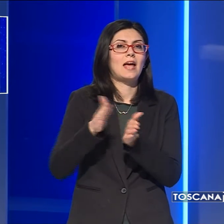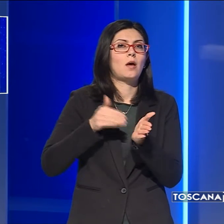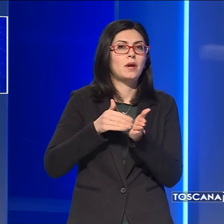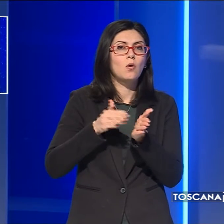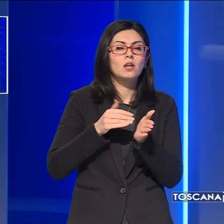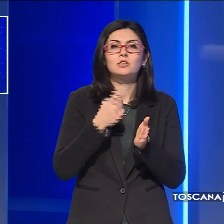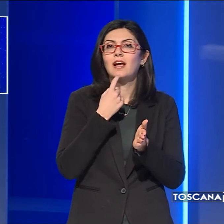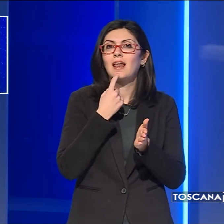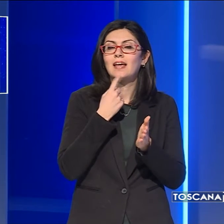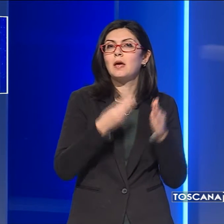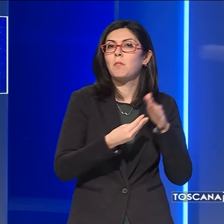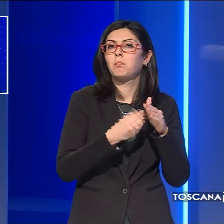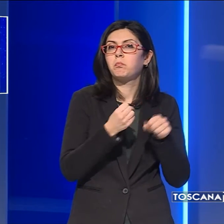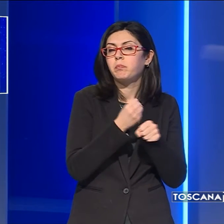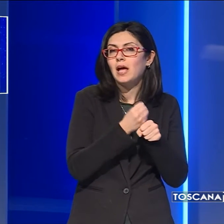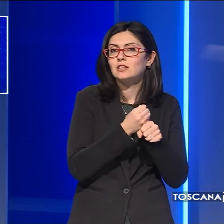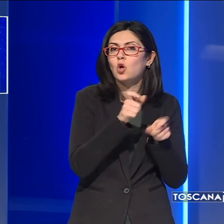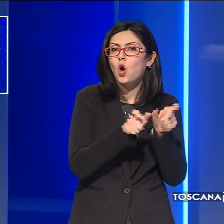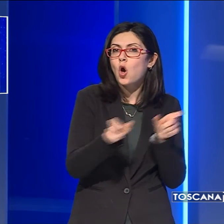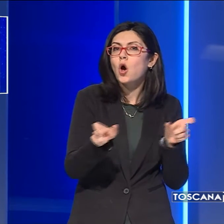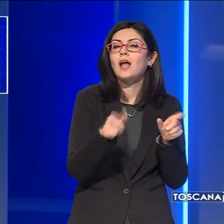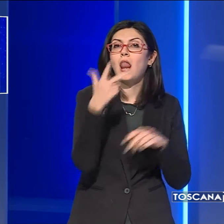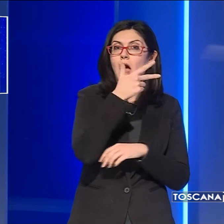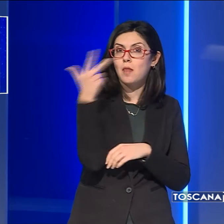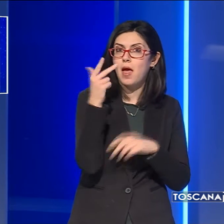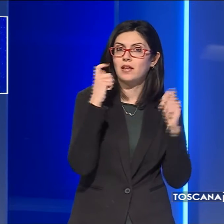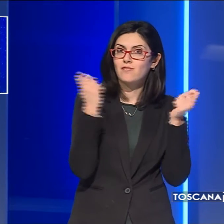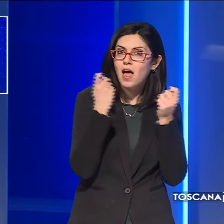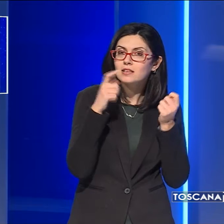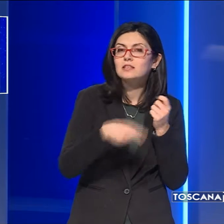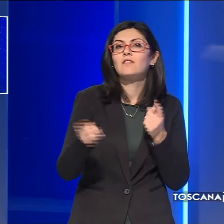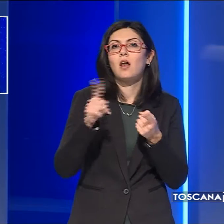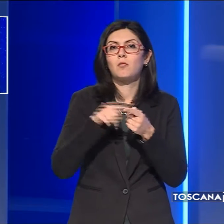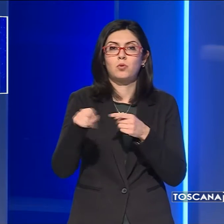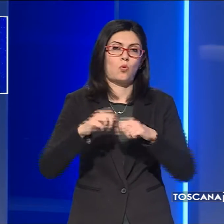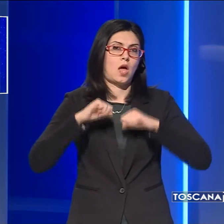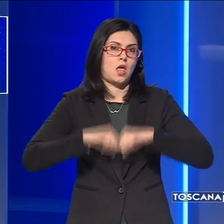personale degli alberghi in cui si è svolto il festival e in cui ha soggiornato l'uomo.